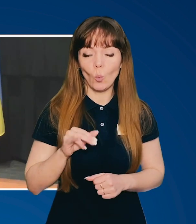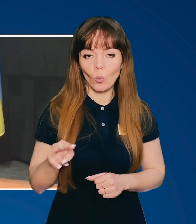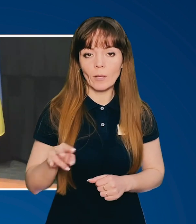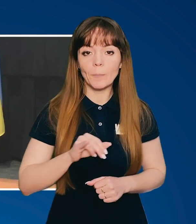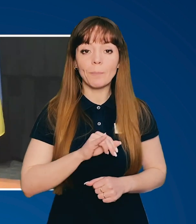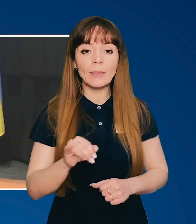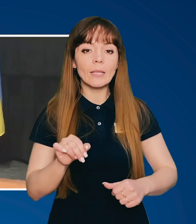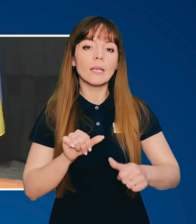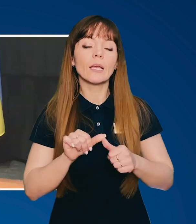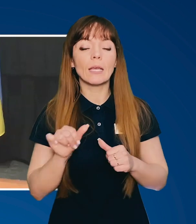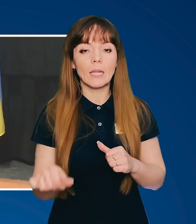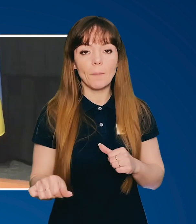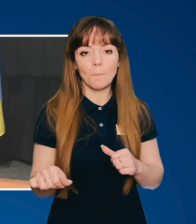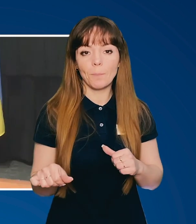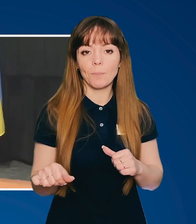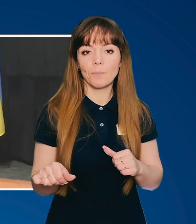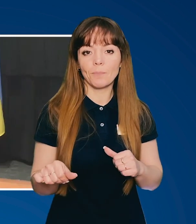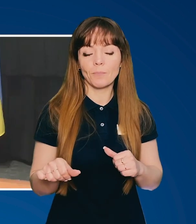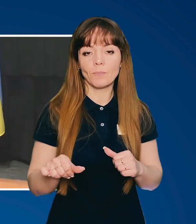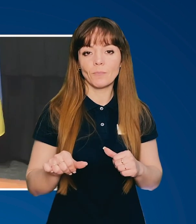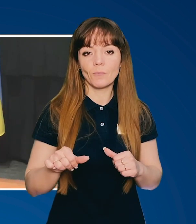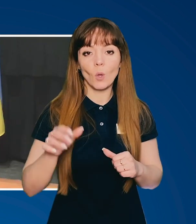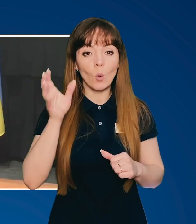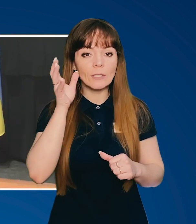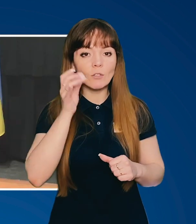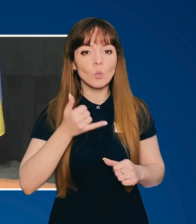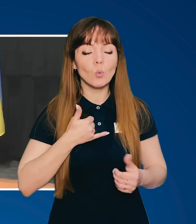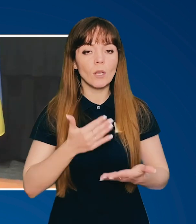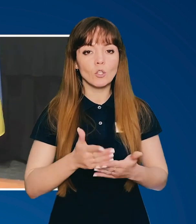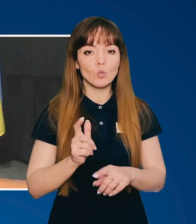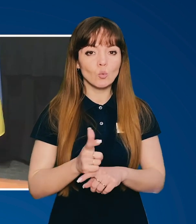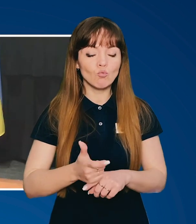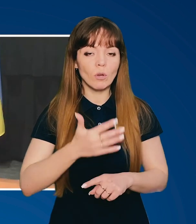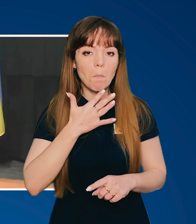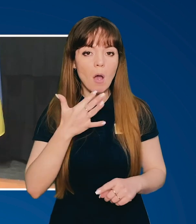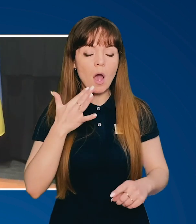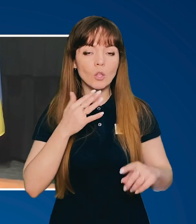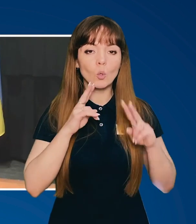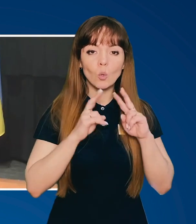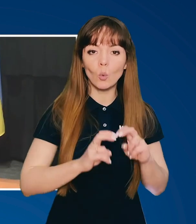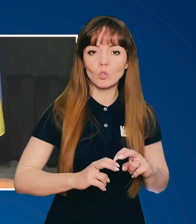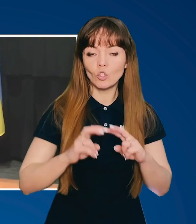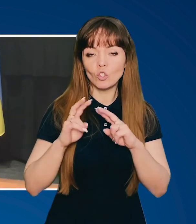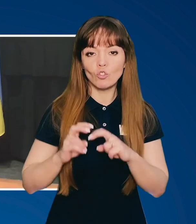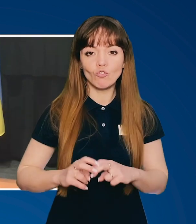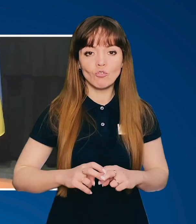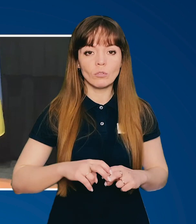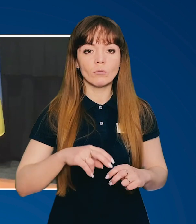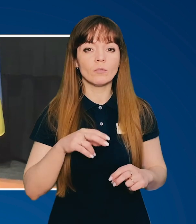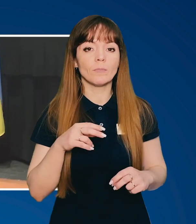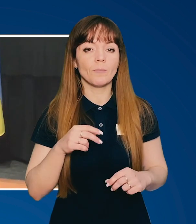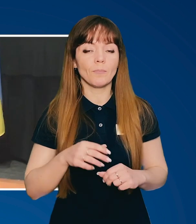І крім освіти, в нас є дуже багато досліджень. Петро,